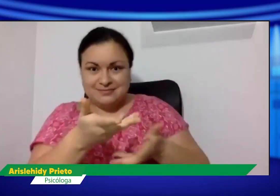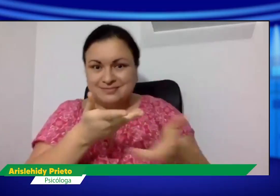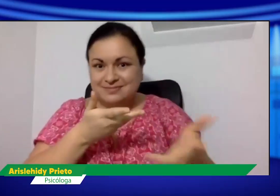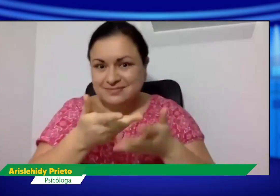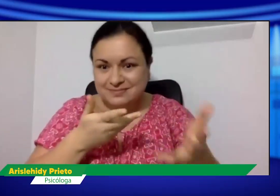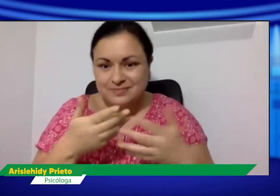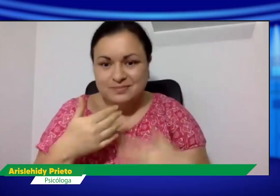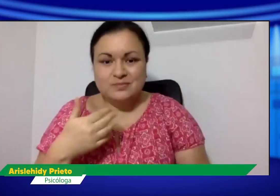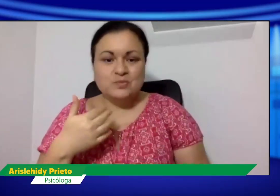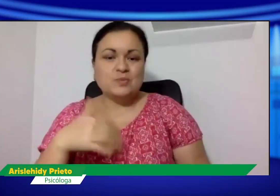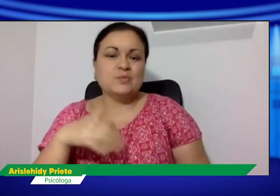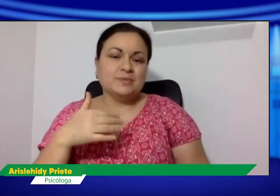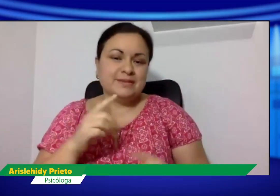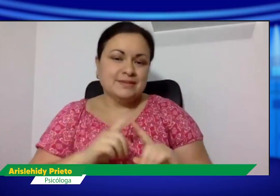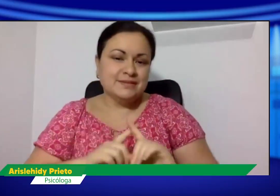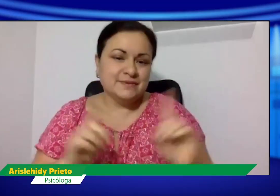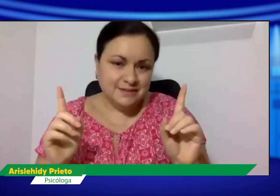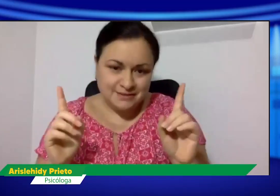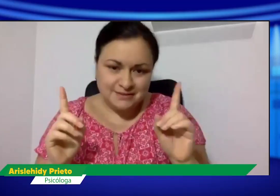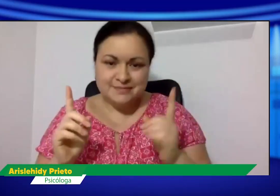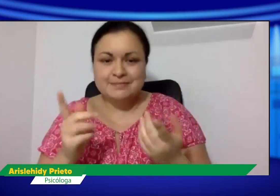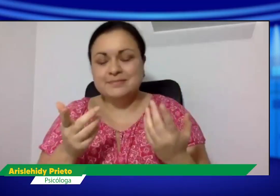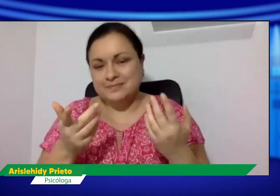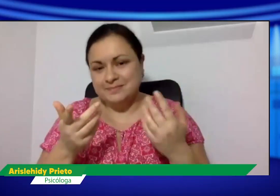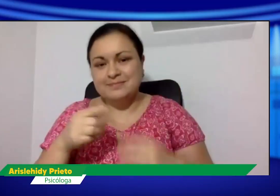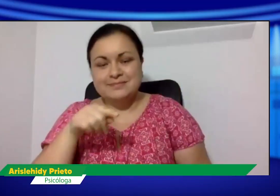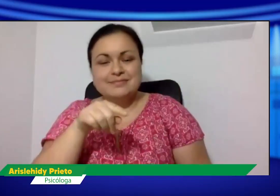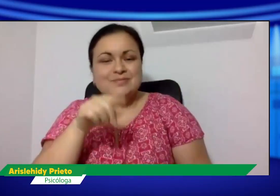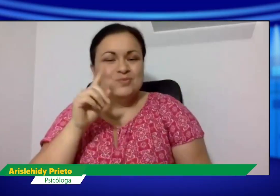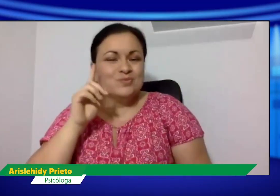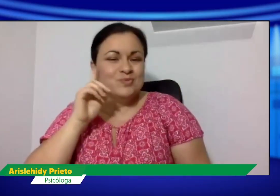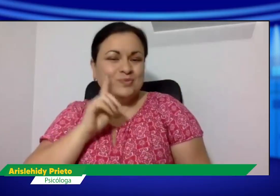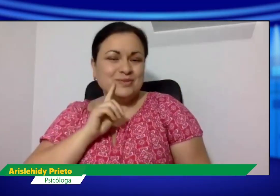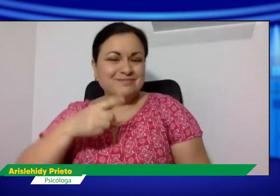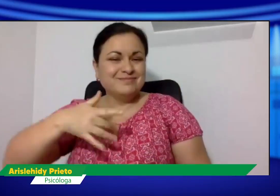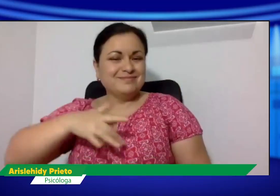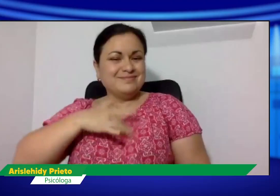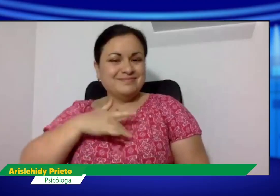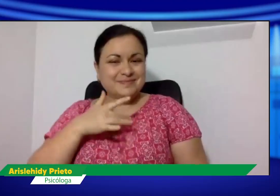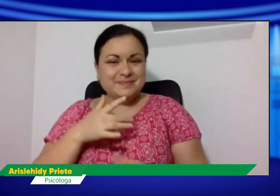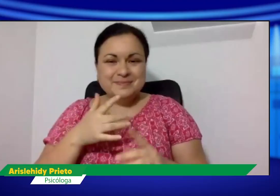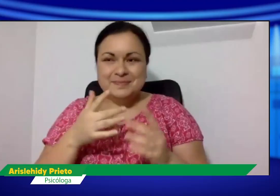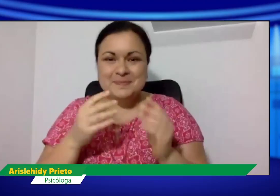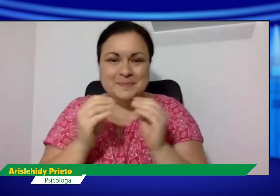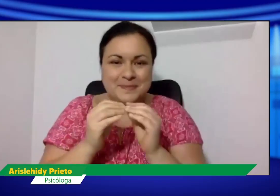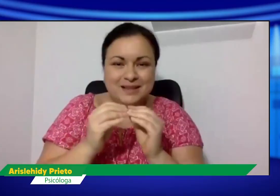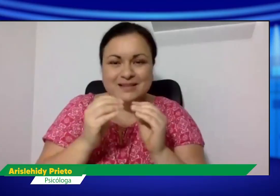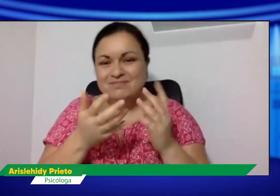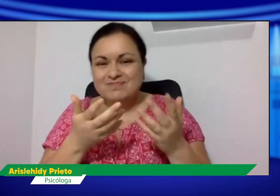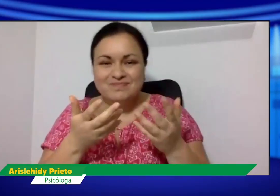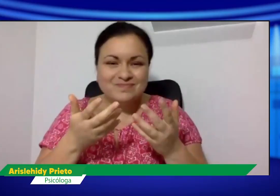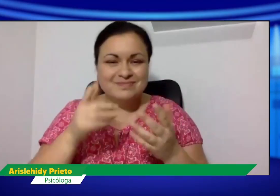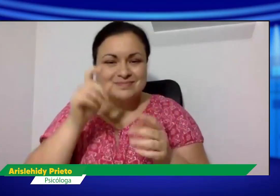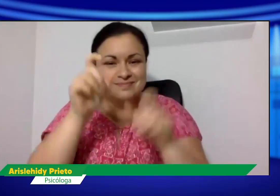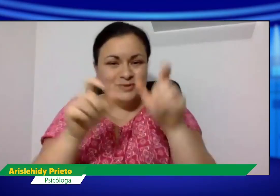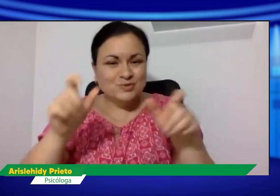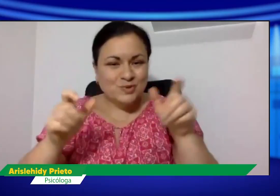encontramos y nos decimos, no, por favor, toma tu distancia, pues porque estamos en temas de COVID. Entonces, ¿cómo se siente para la persona sorda?